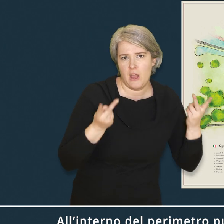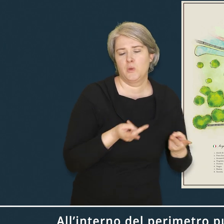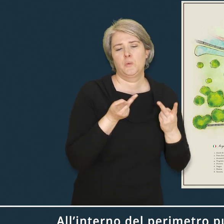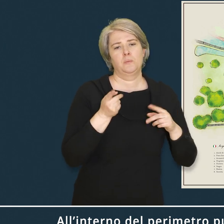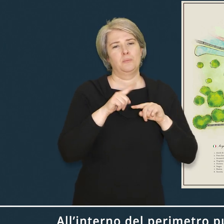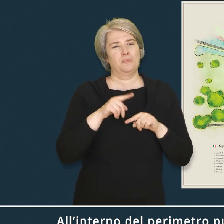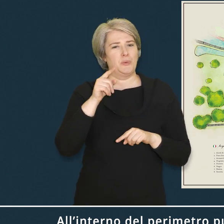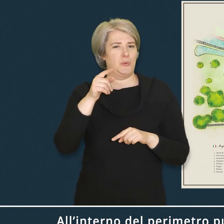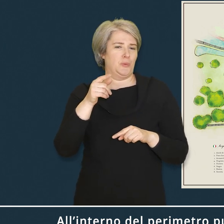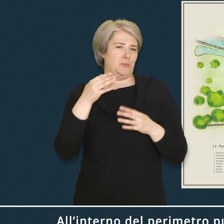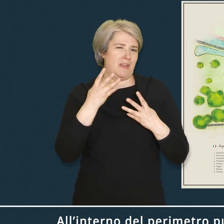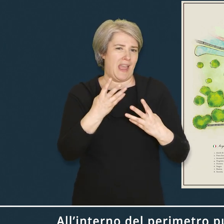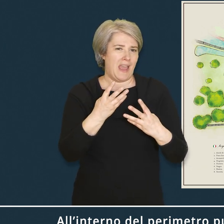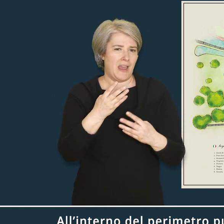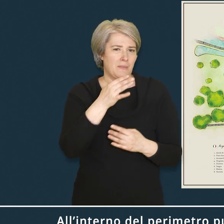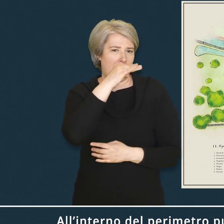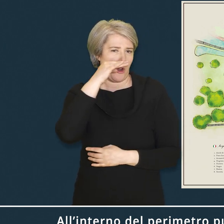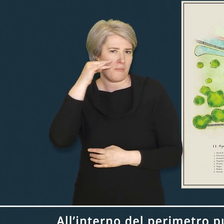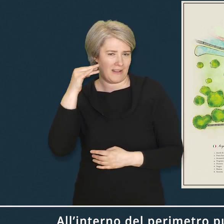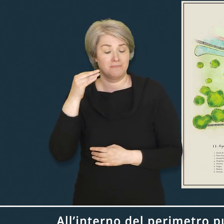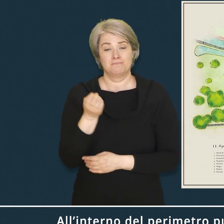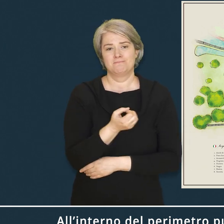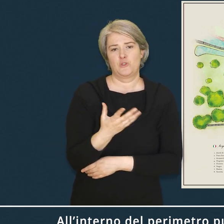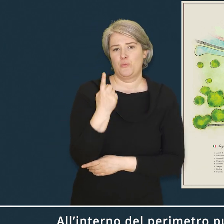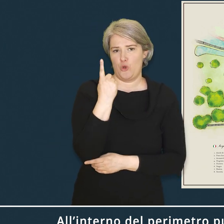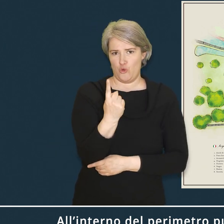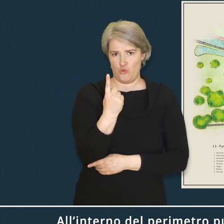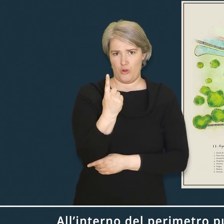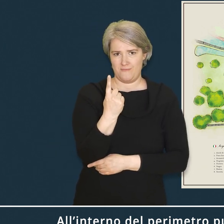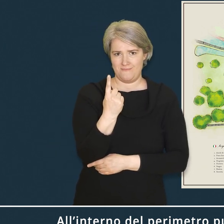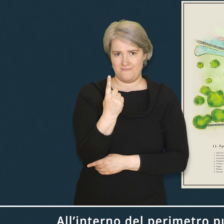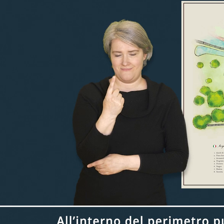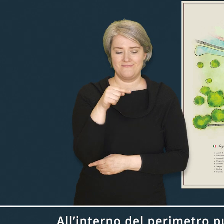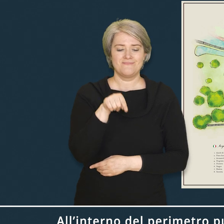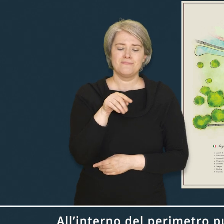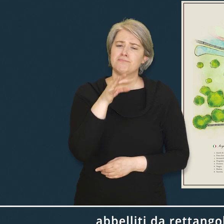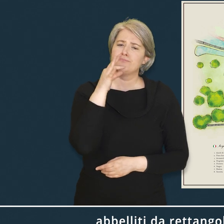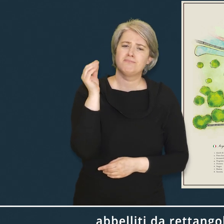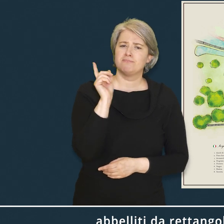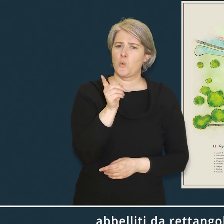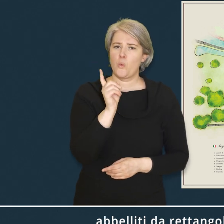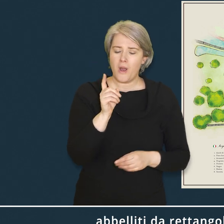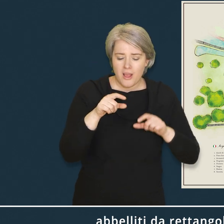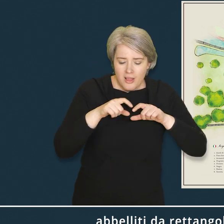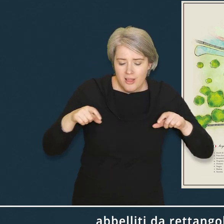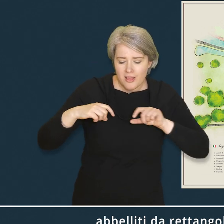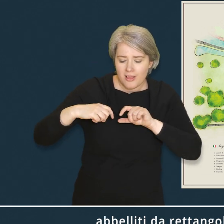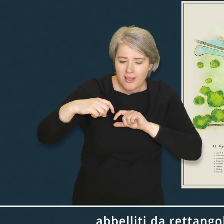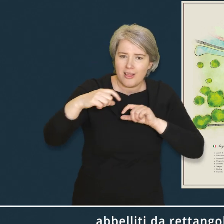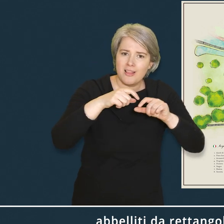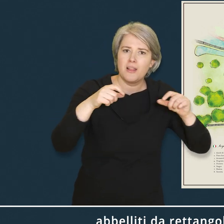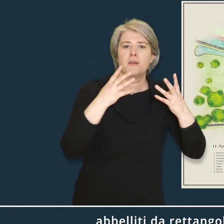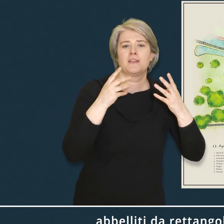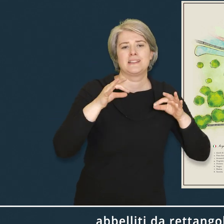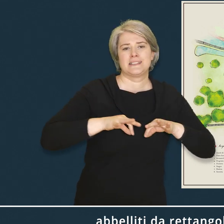ed erbe aromatiche indicati con il numero 1 abbelliti da rettangoli